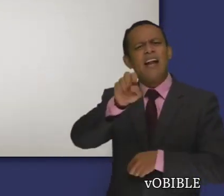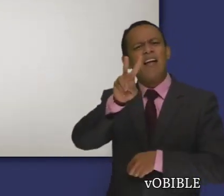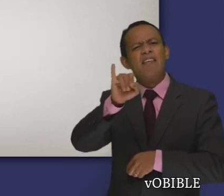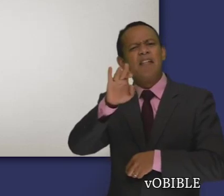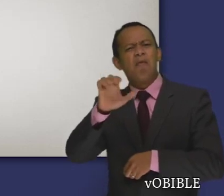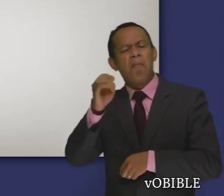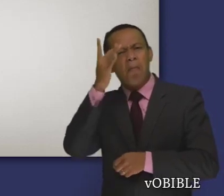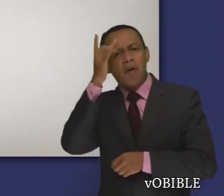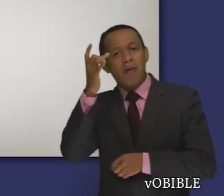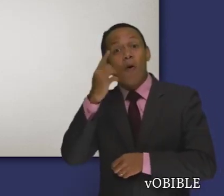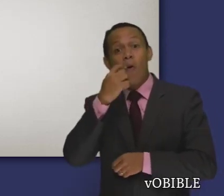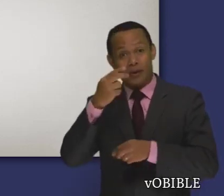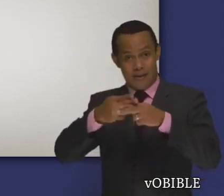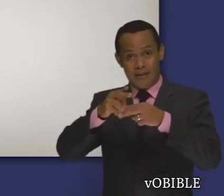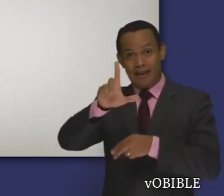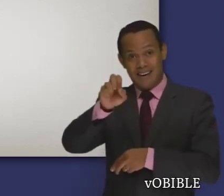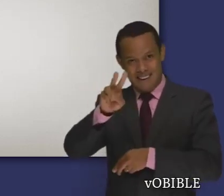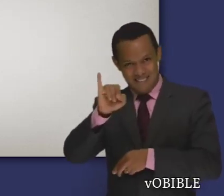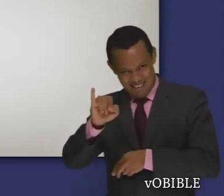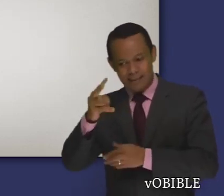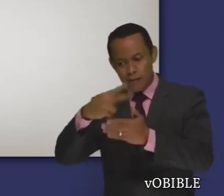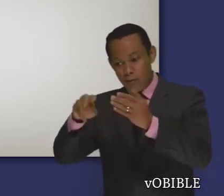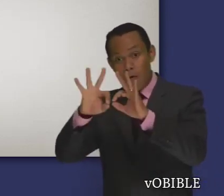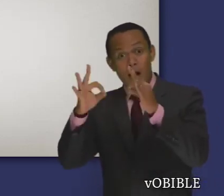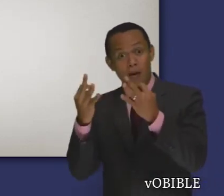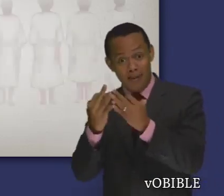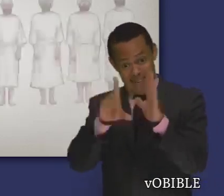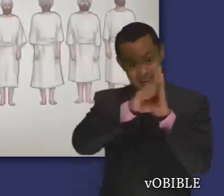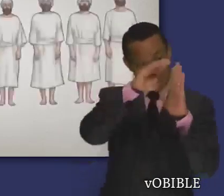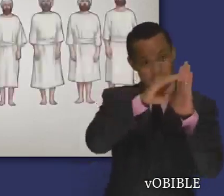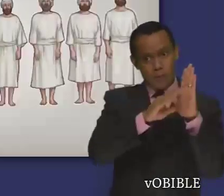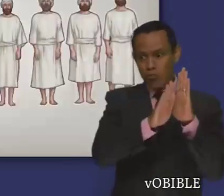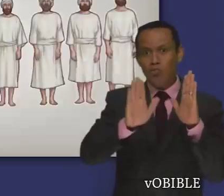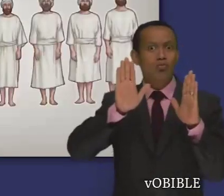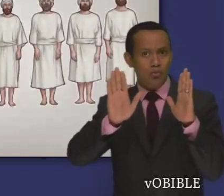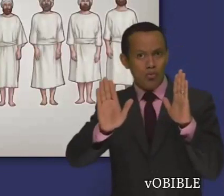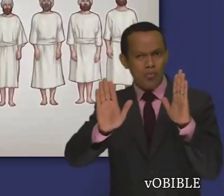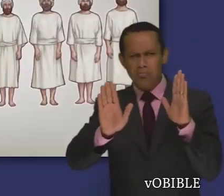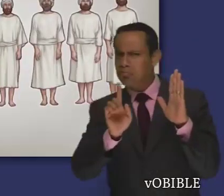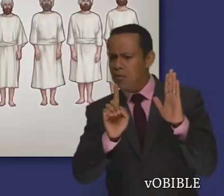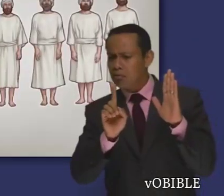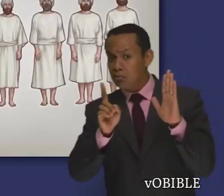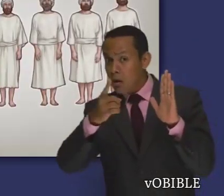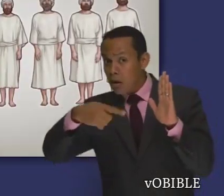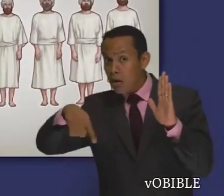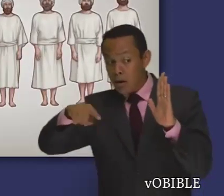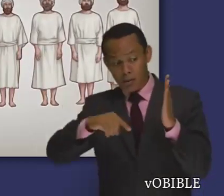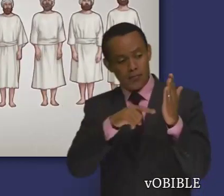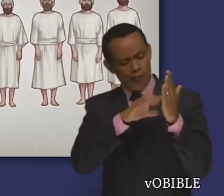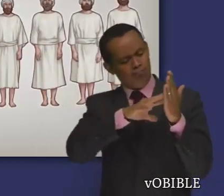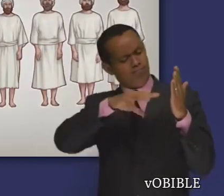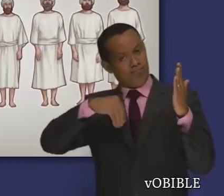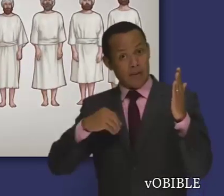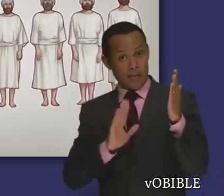Levítico, se le dio tiempo después y viene de una palabra griega que significa relacionado con los levitas. Sin